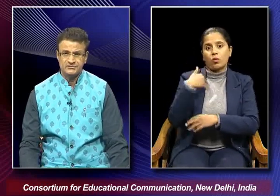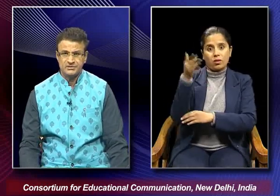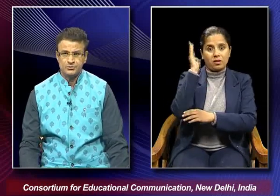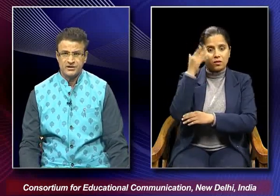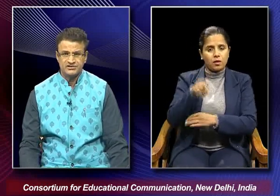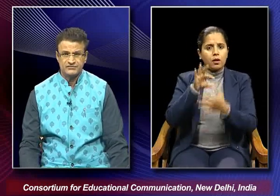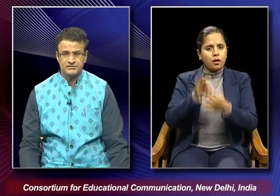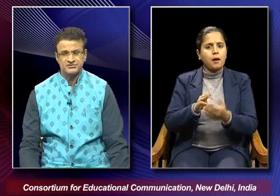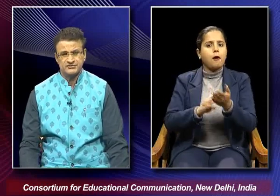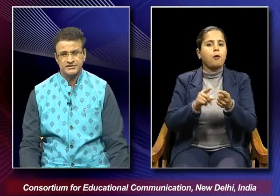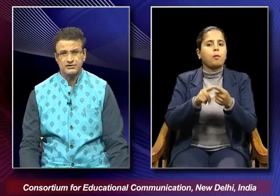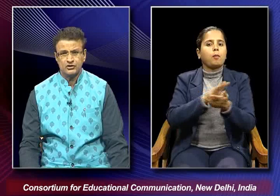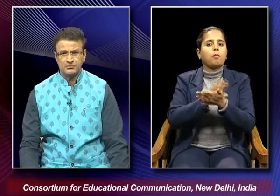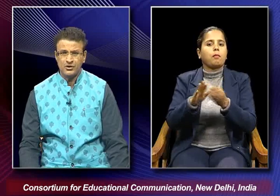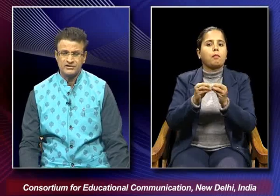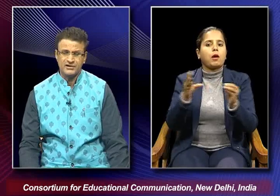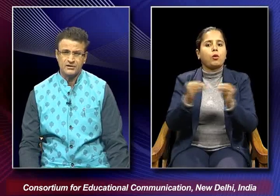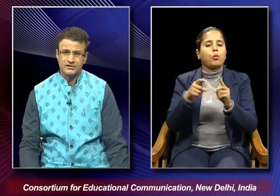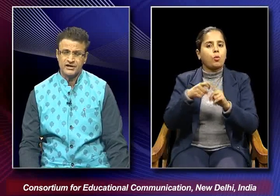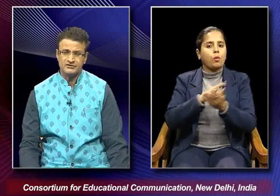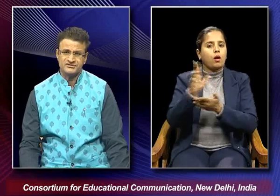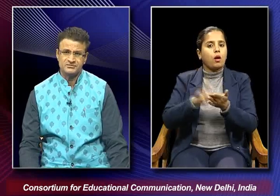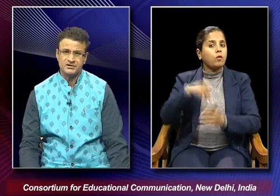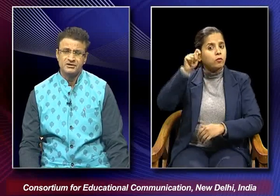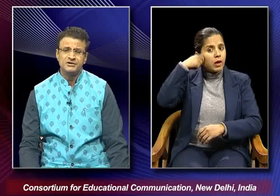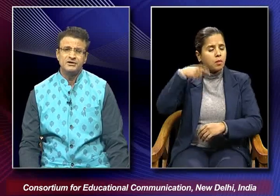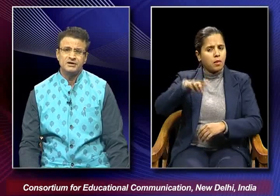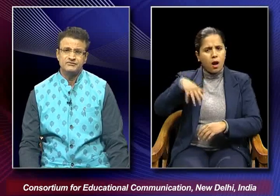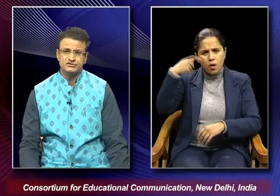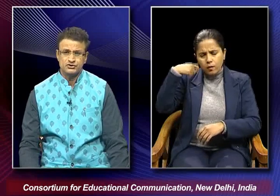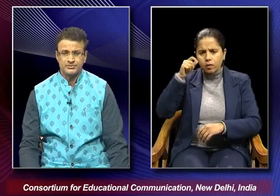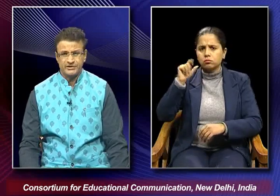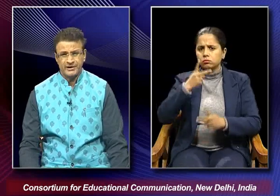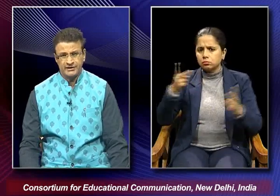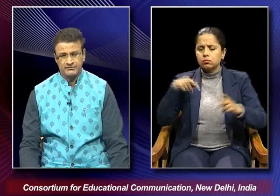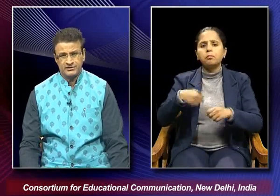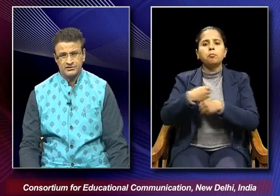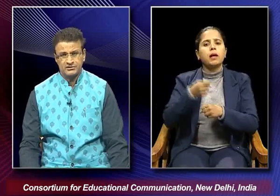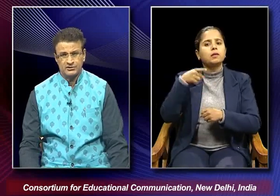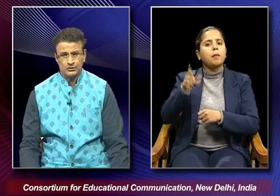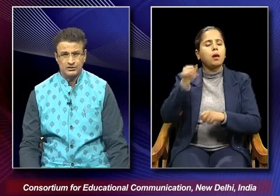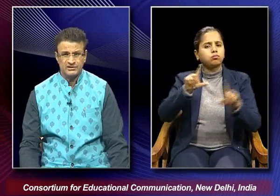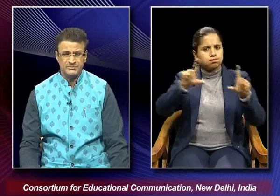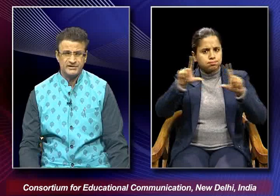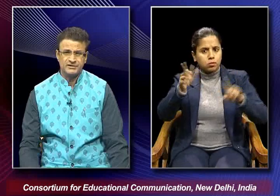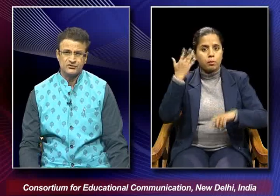with Mahbub Khan's films we talked about that how the kind of cinema which was made by him in the colonial period was